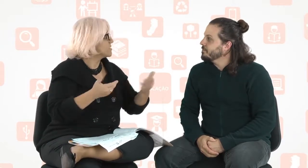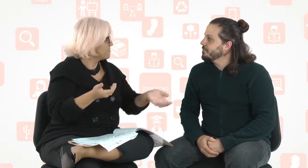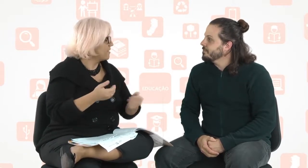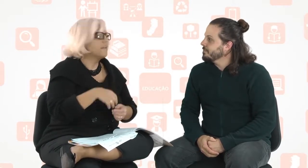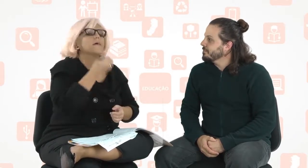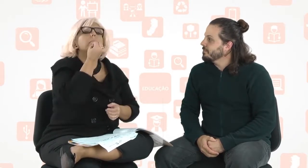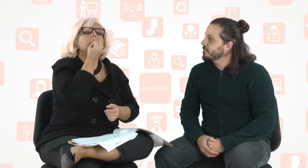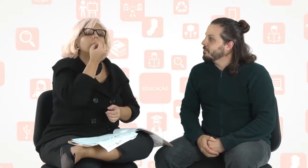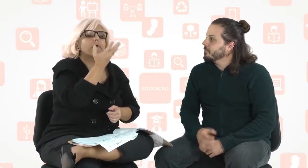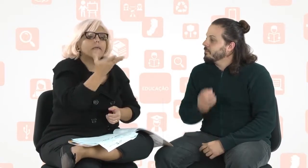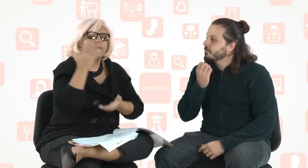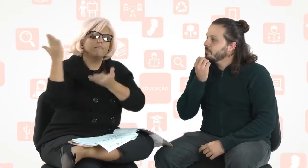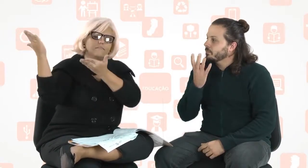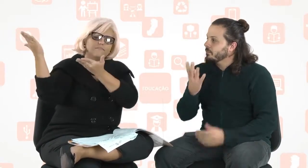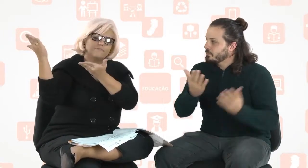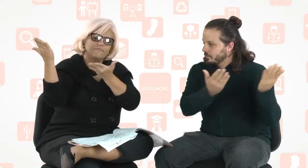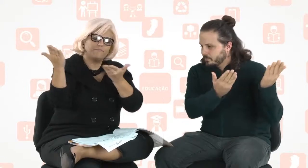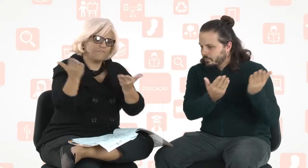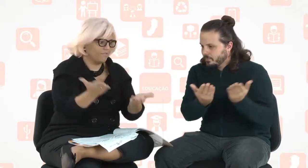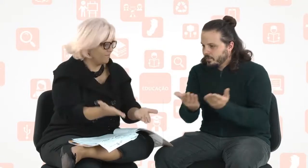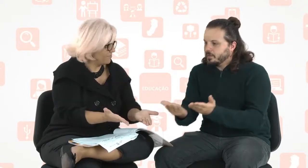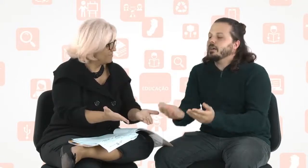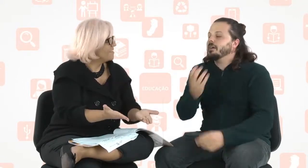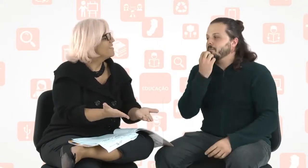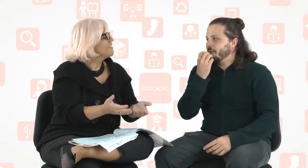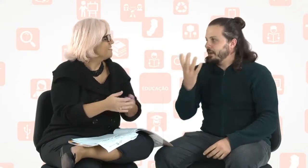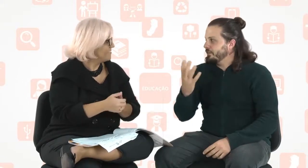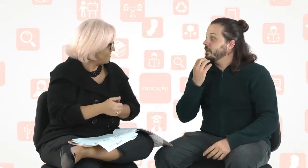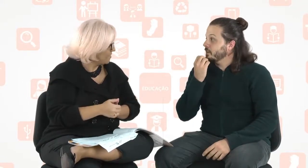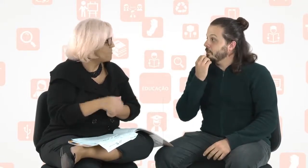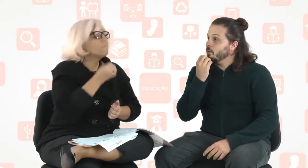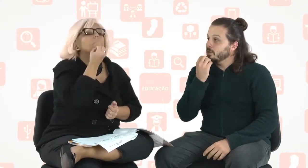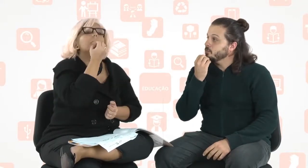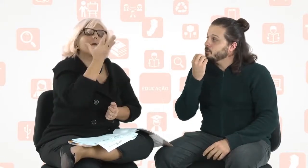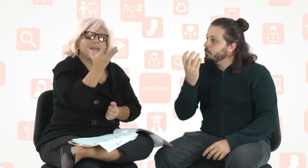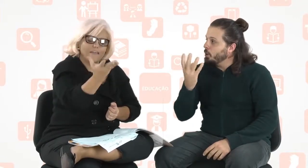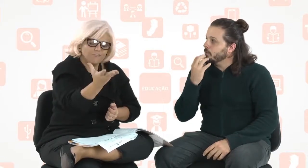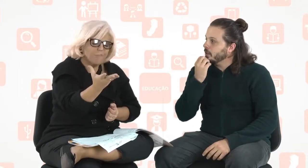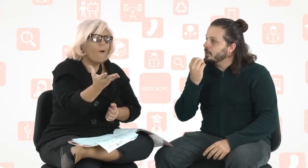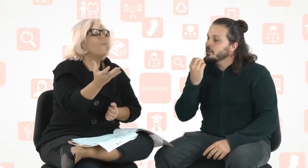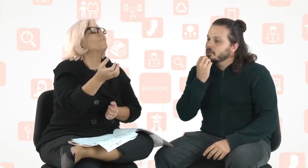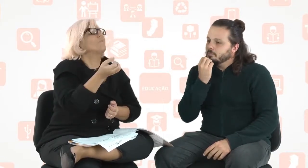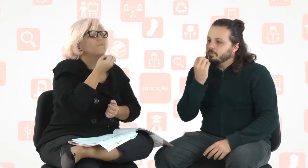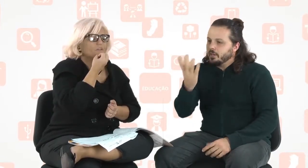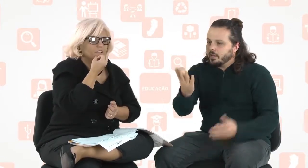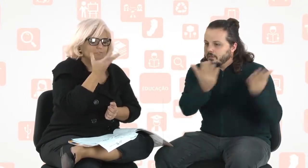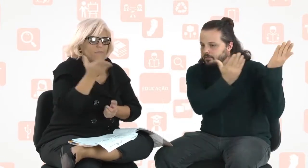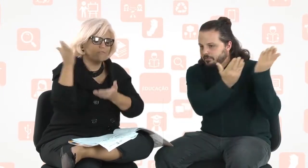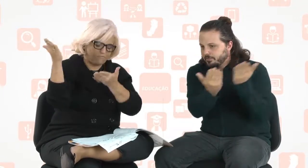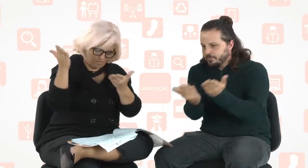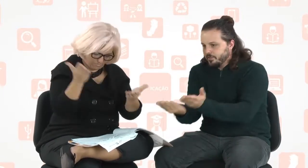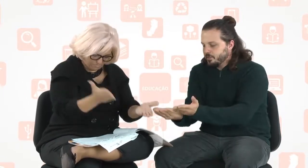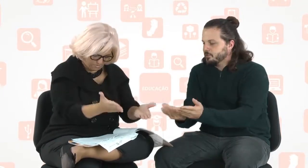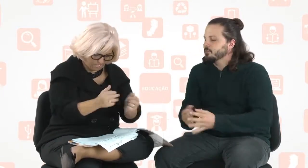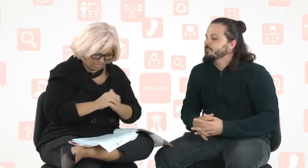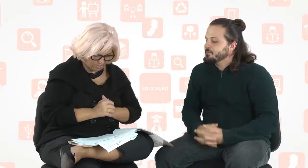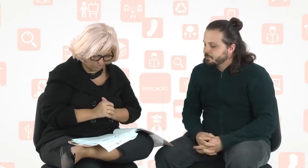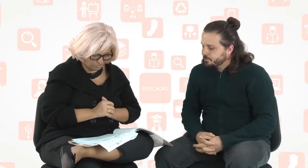Como é você falaria? Bem-vindo. Ah, bem-vindo. Que também é o mesmo de bom, né?-vindo. Perfeito. Bem-vindo.-vindo. Isso.